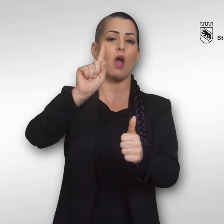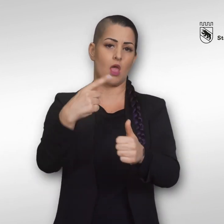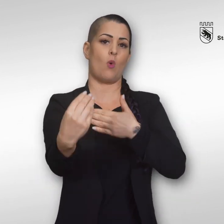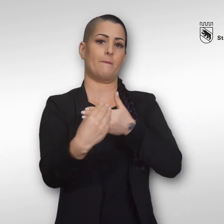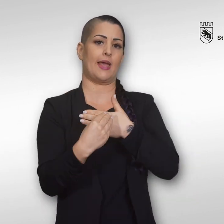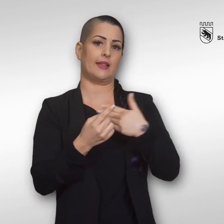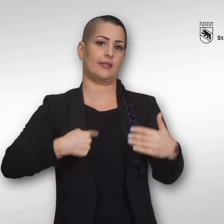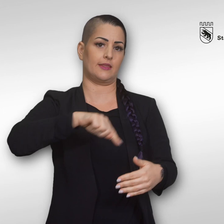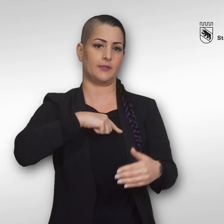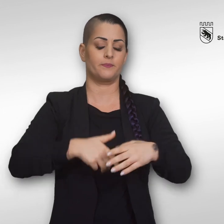auch bei uns melden.